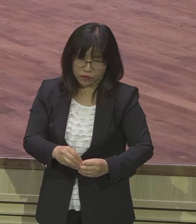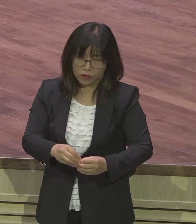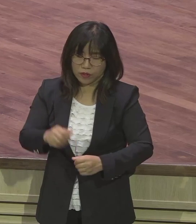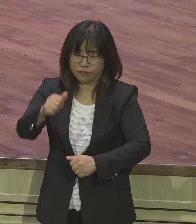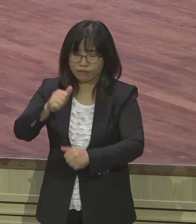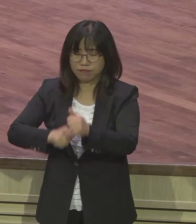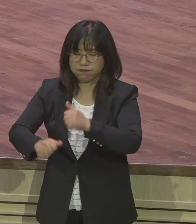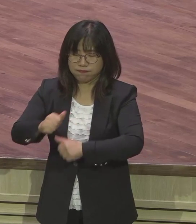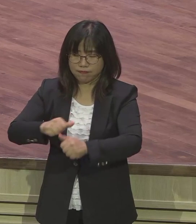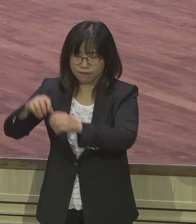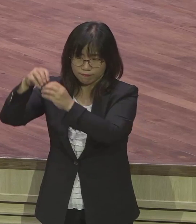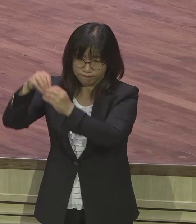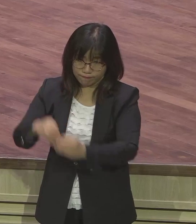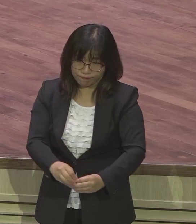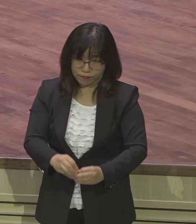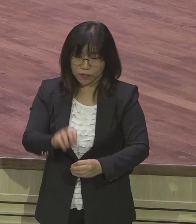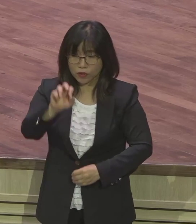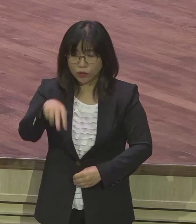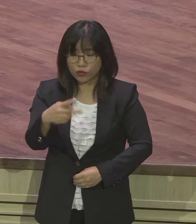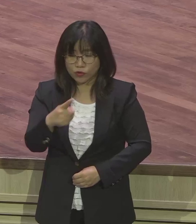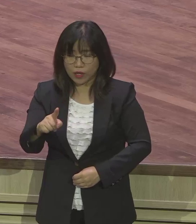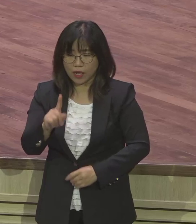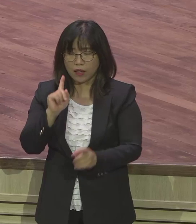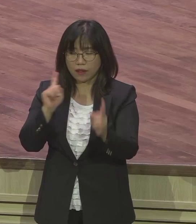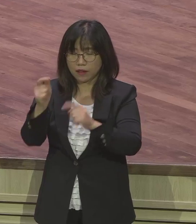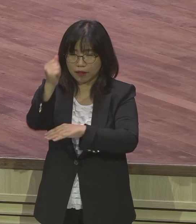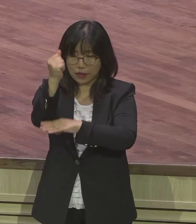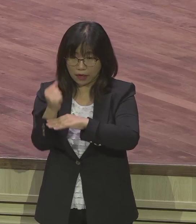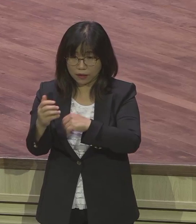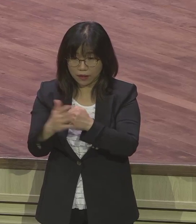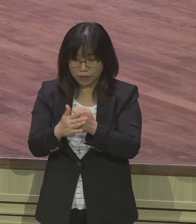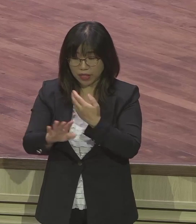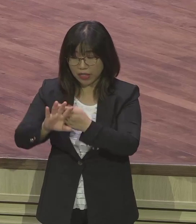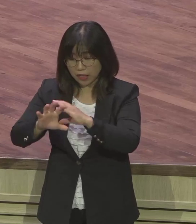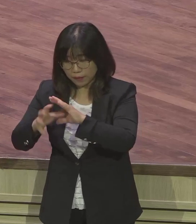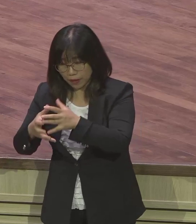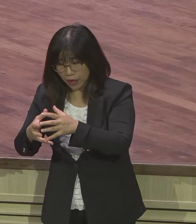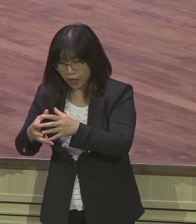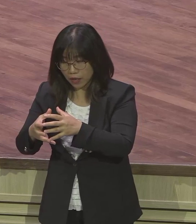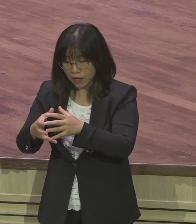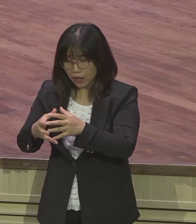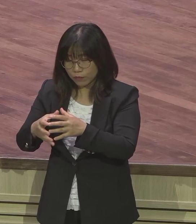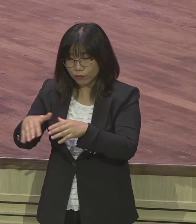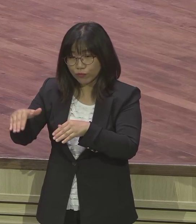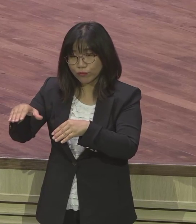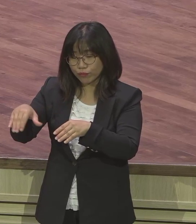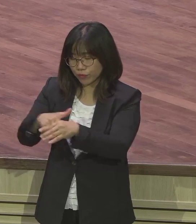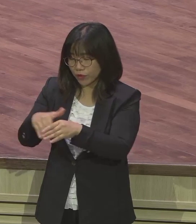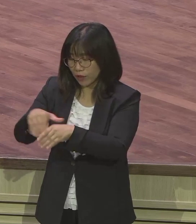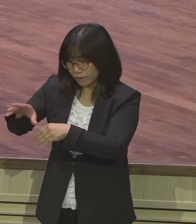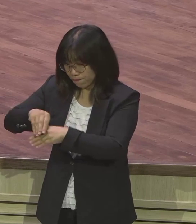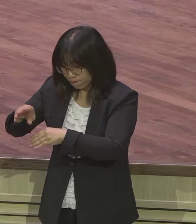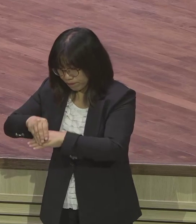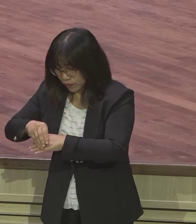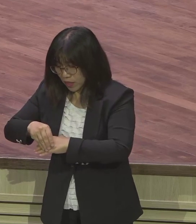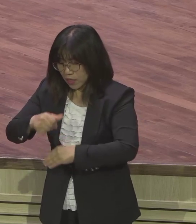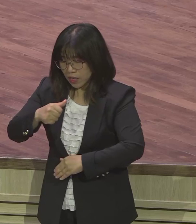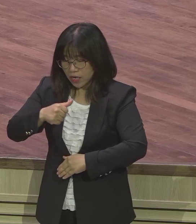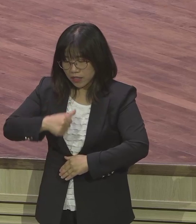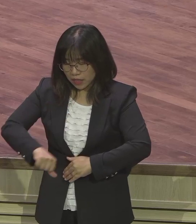유다가 타락해서 완전히 이방 쪽으로 가니까 태어난 자녀들도 은약의 자녀가 은약을 놓치게 되면